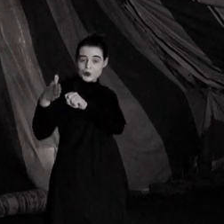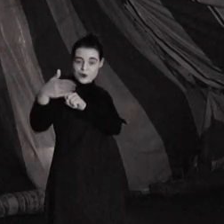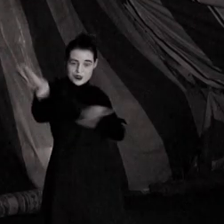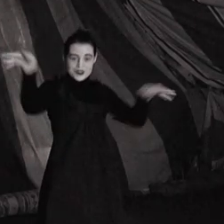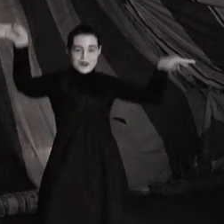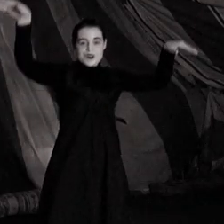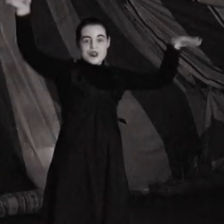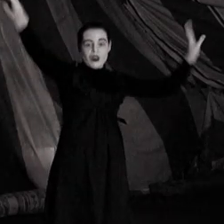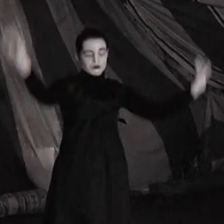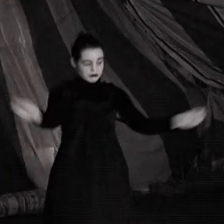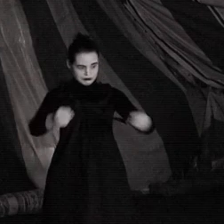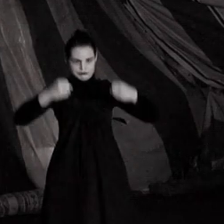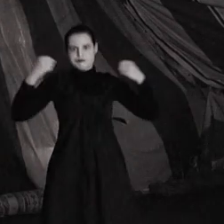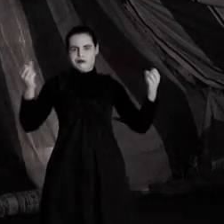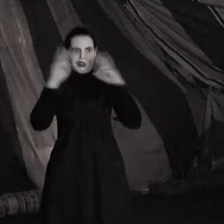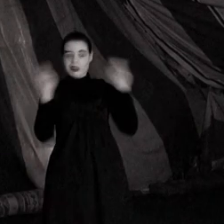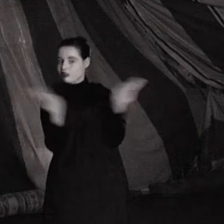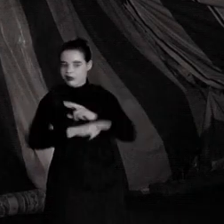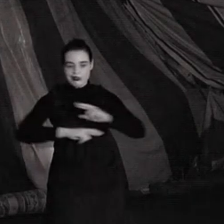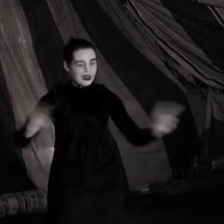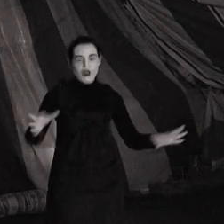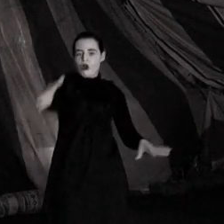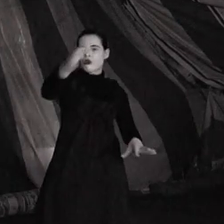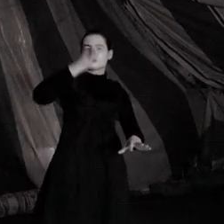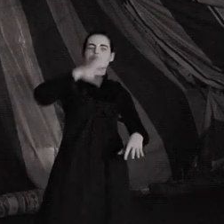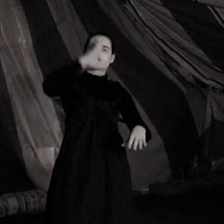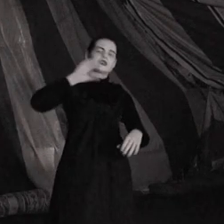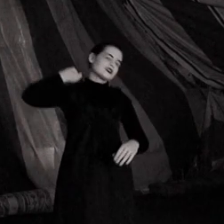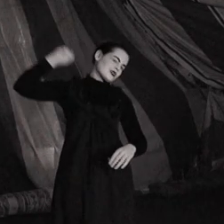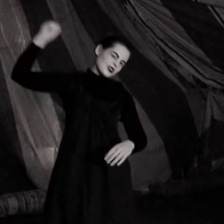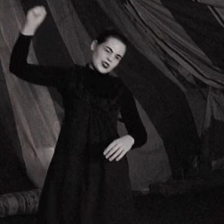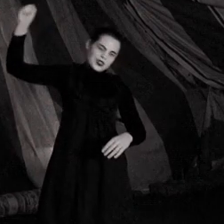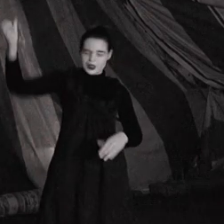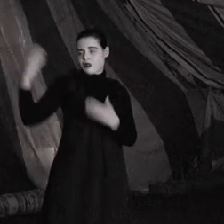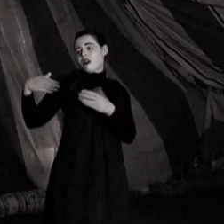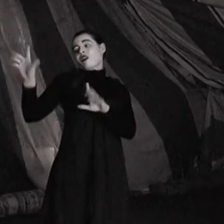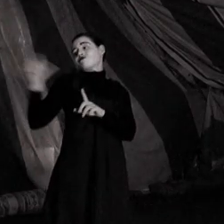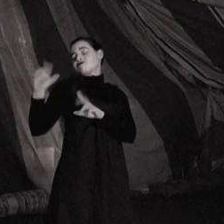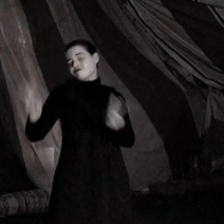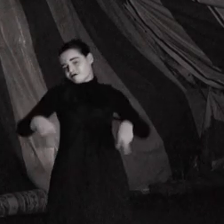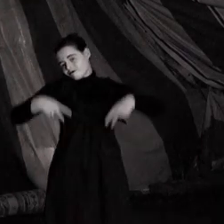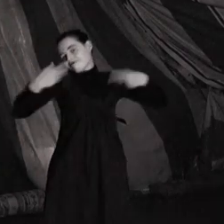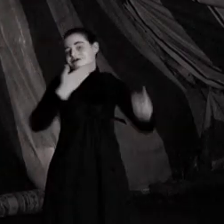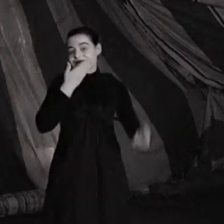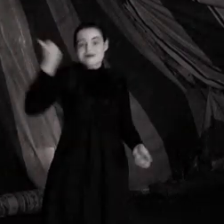poisson volant, ne me ressemble pas vraiment, on nous parle de schizophrénie, mais à deux c'est tellement mieux la vie